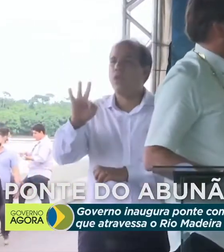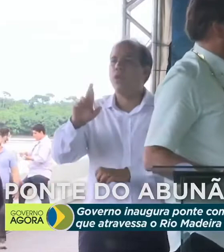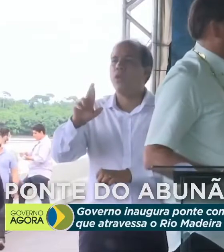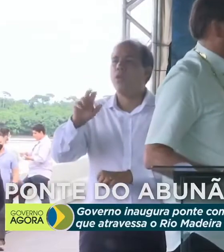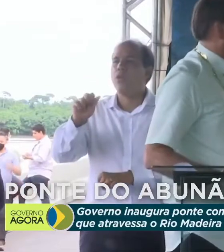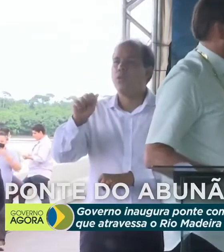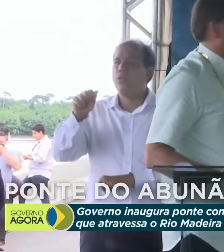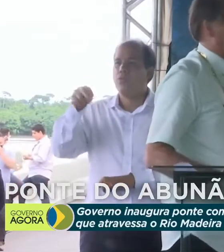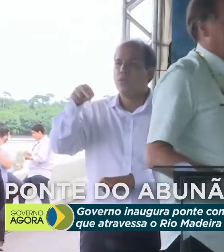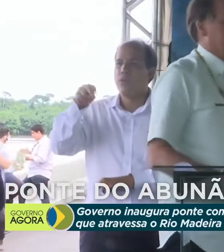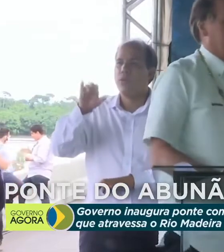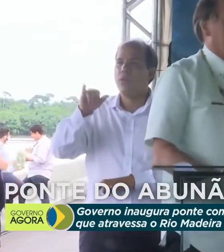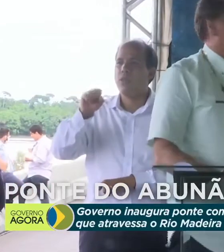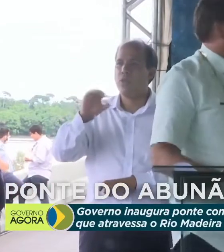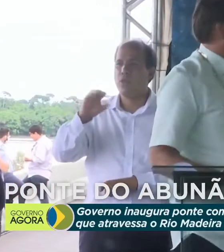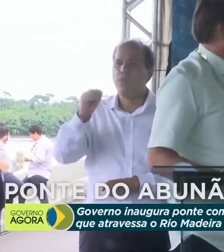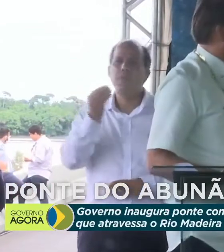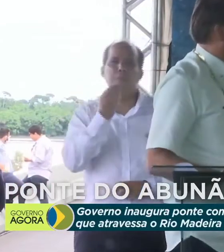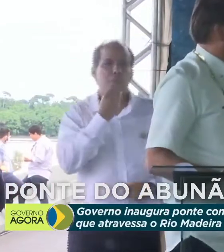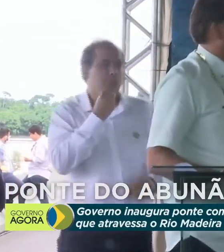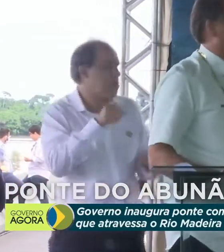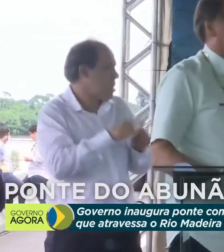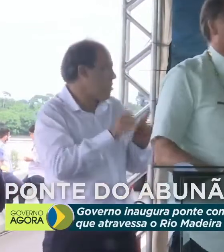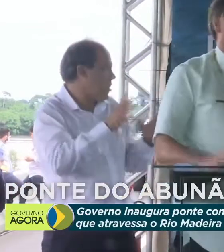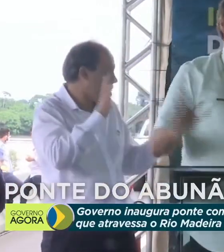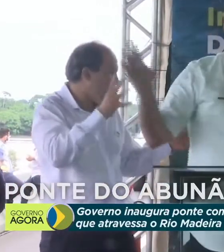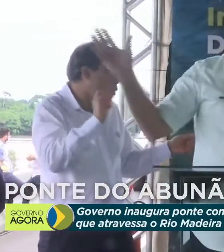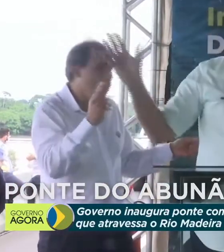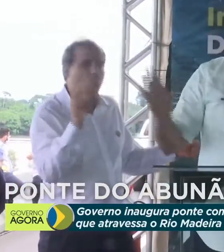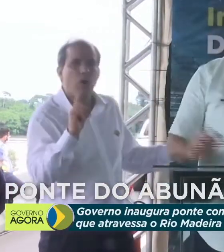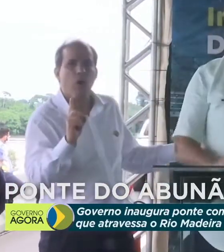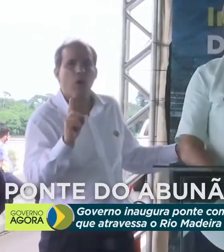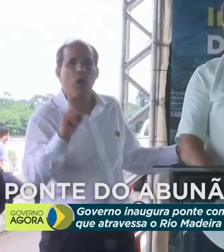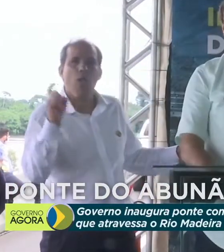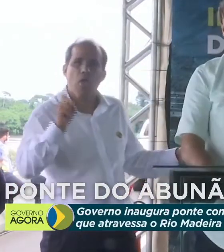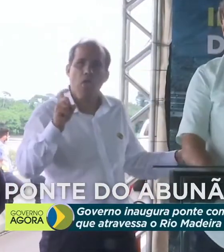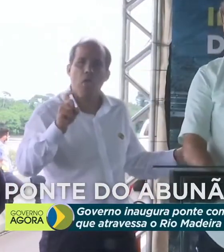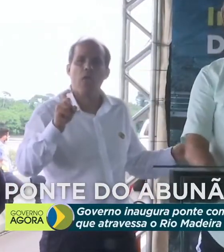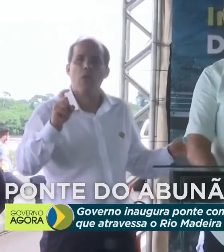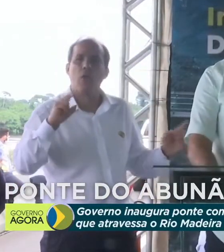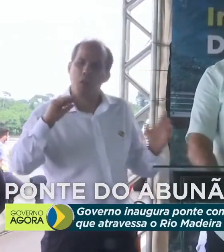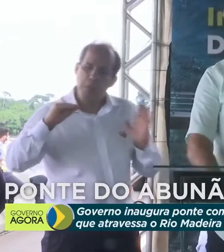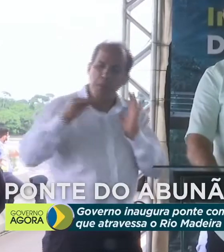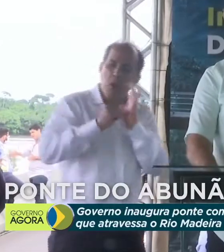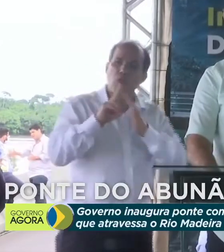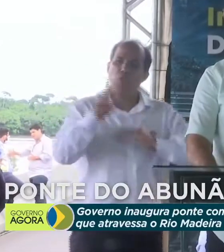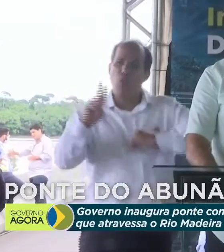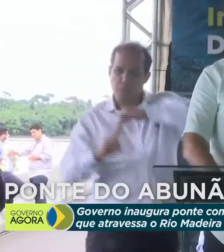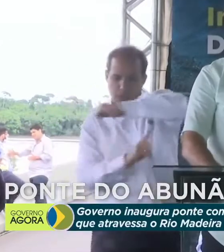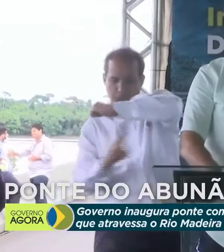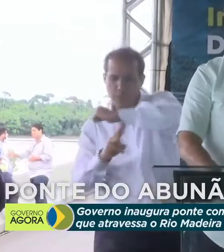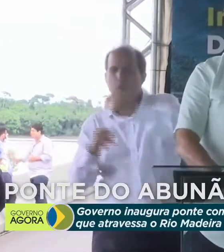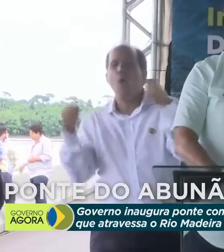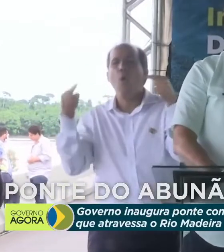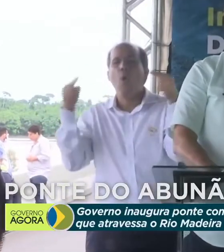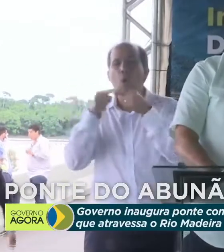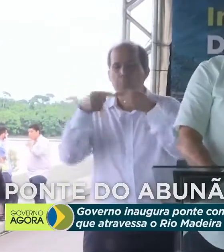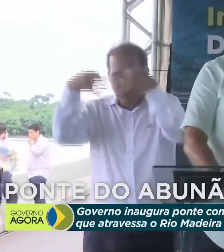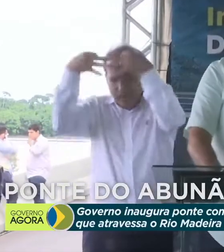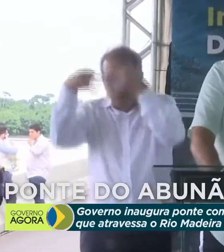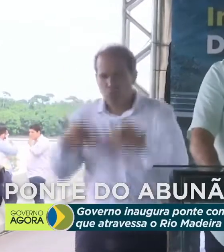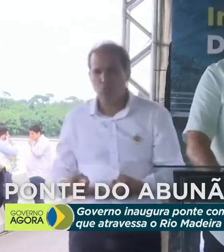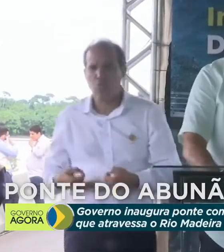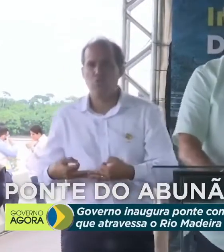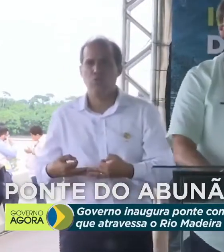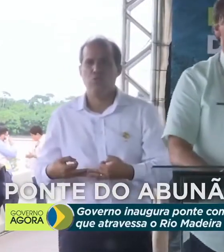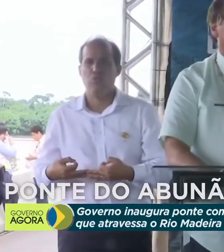possível, não se depender de mim. Se já não foi decidido, seria um excelente nome e justo para dar a essa ponte.